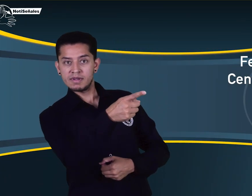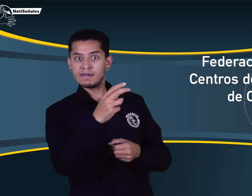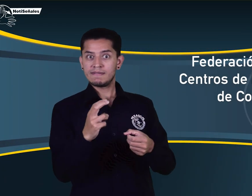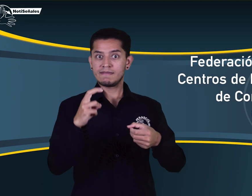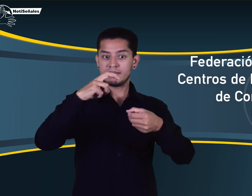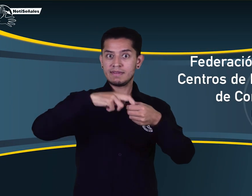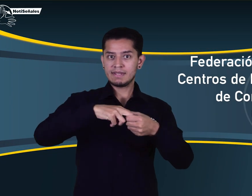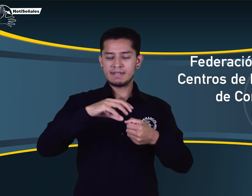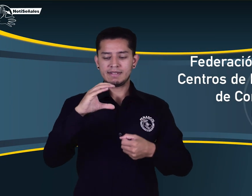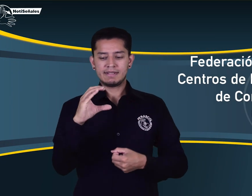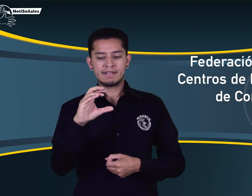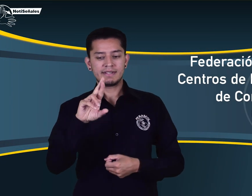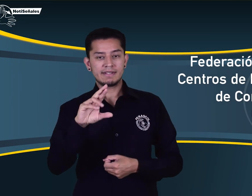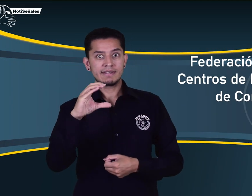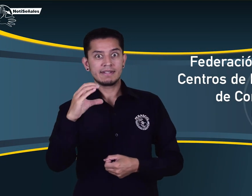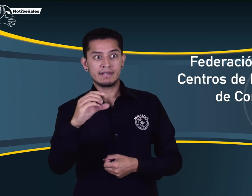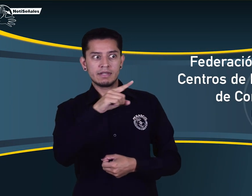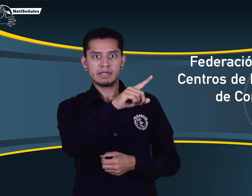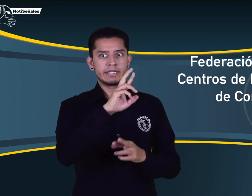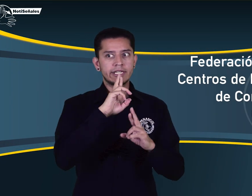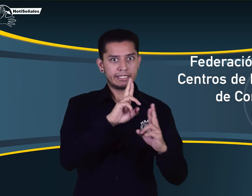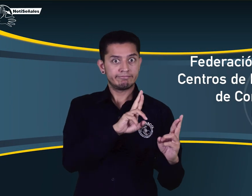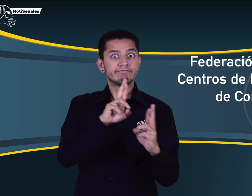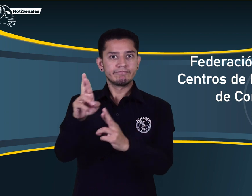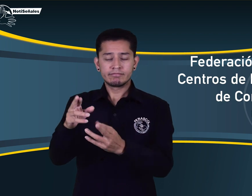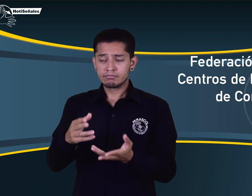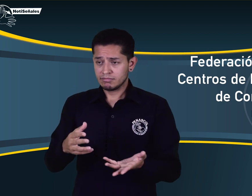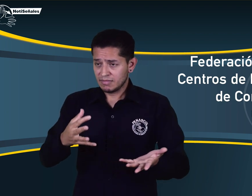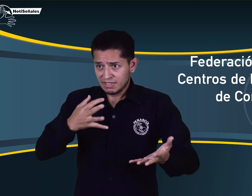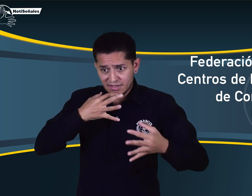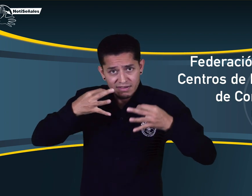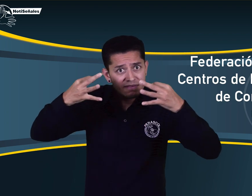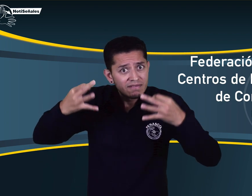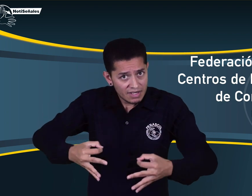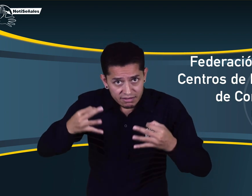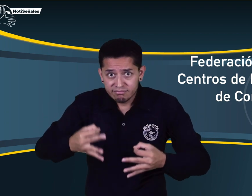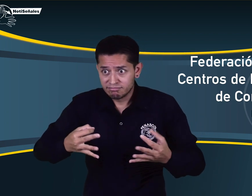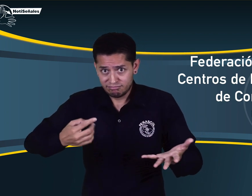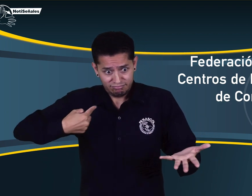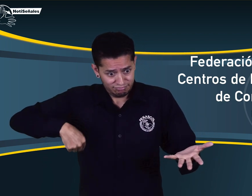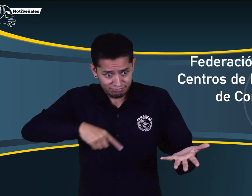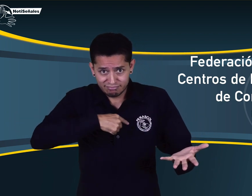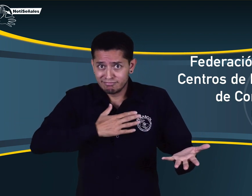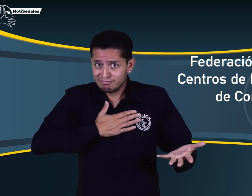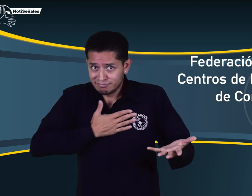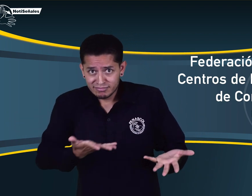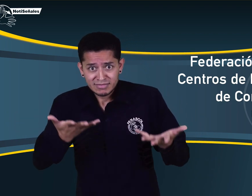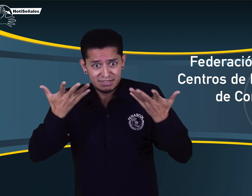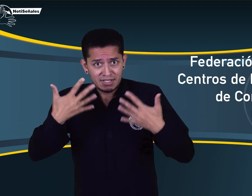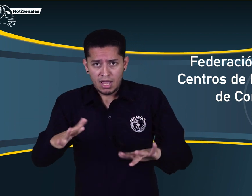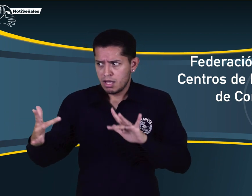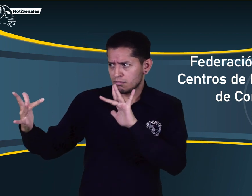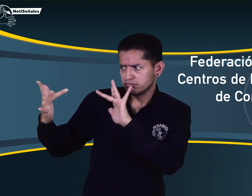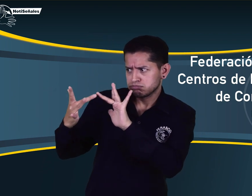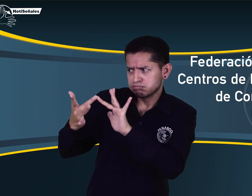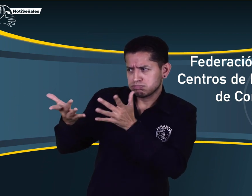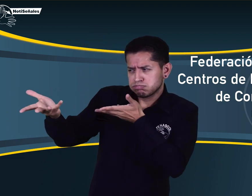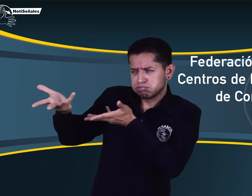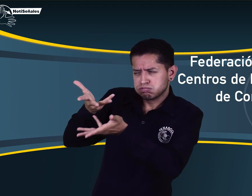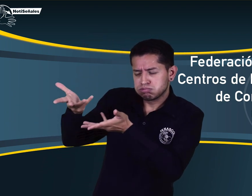Por otro lado, la Federación Nacional de Centros de Reconocimiento de Conductores, en su respuesta, mencionó que ellos están